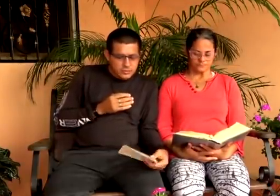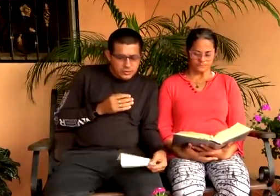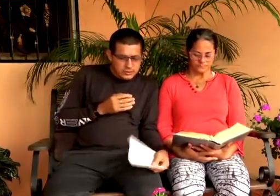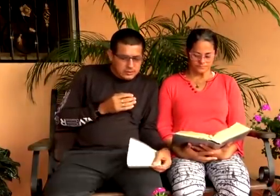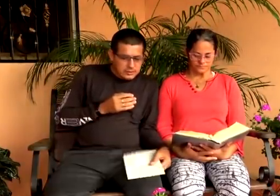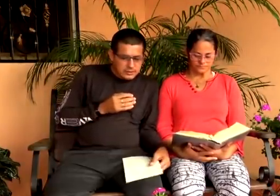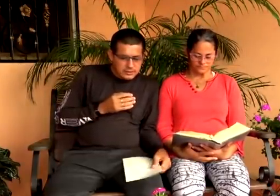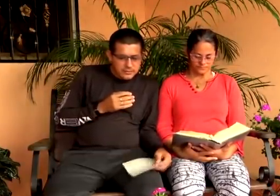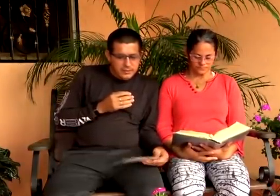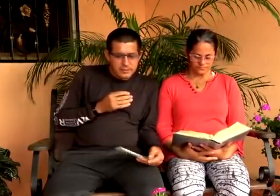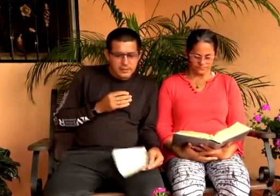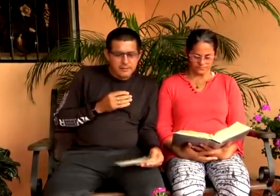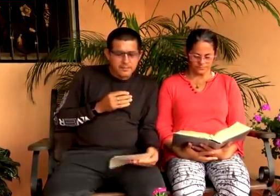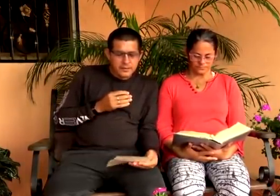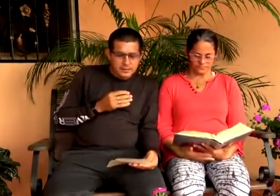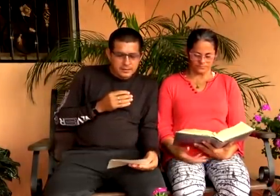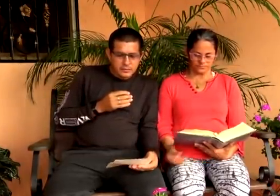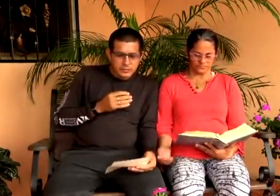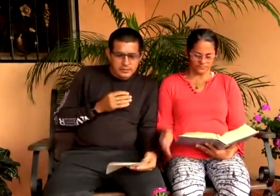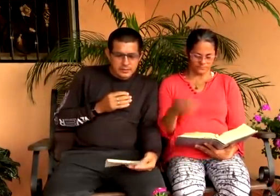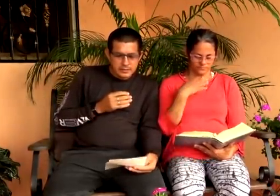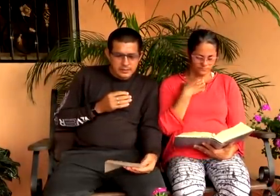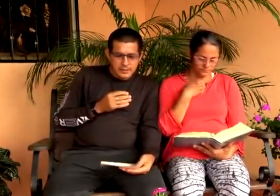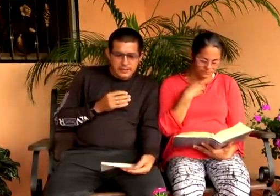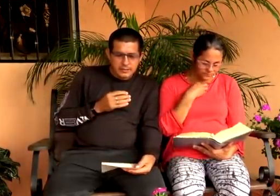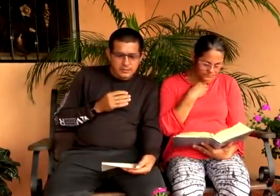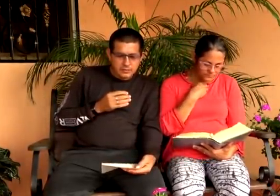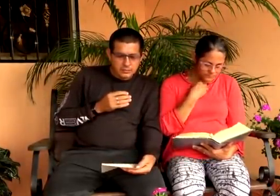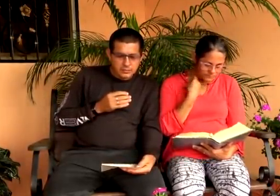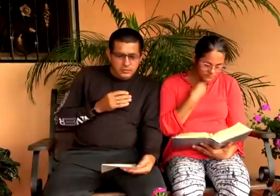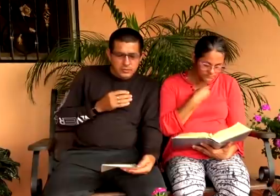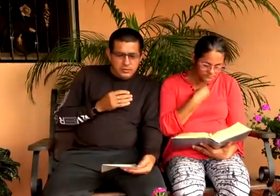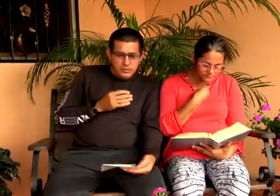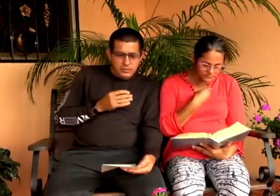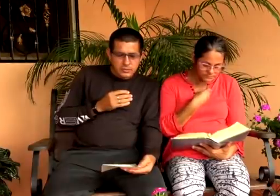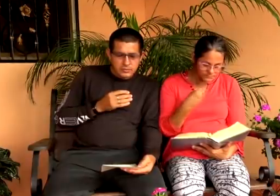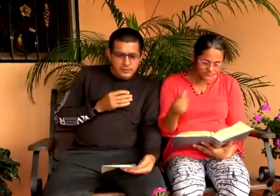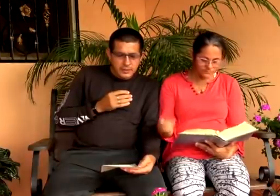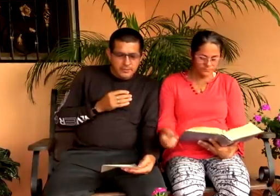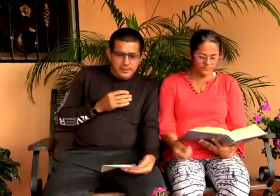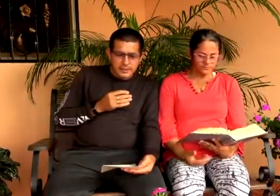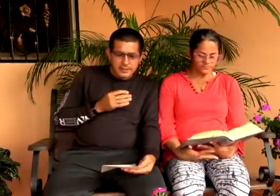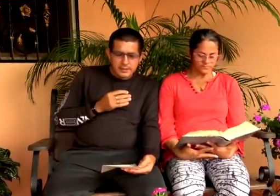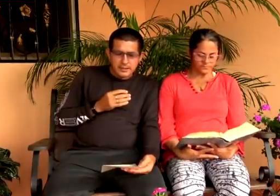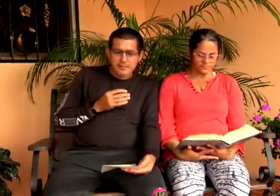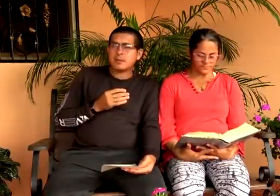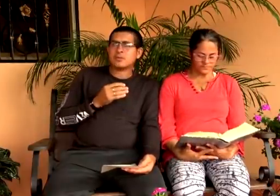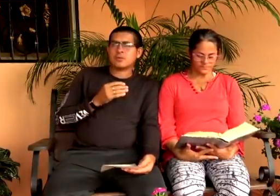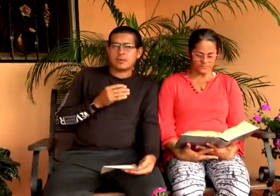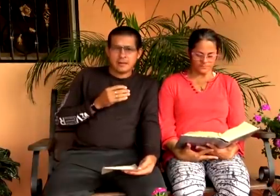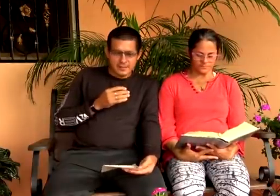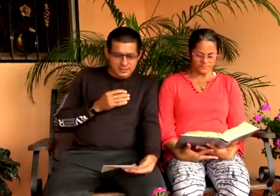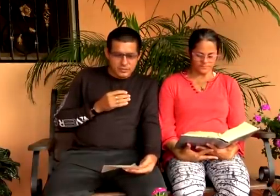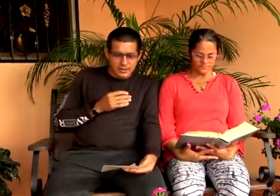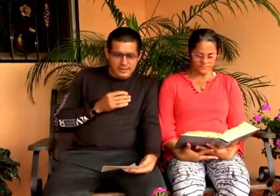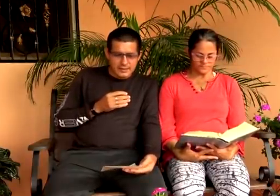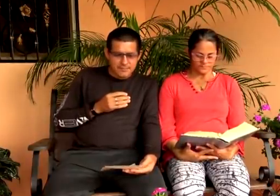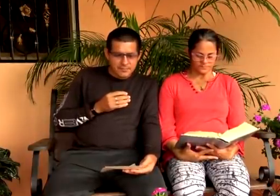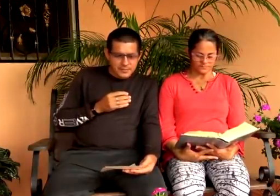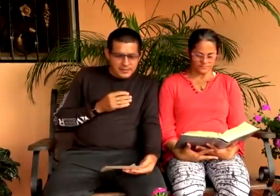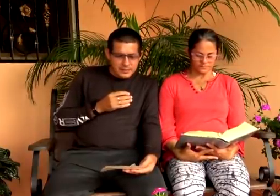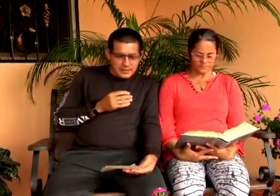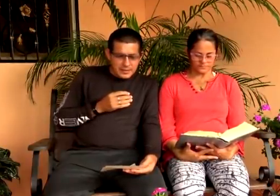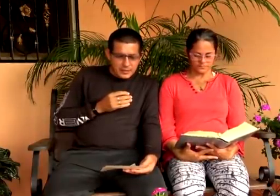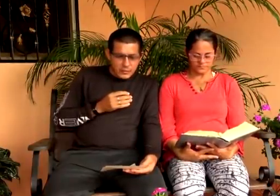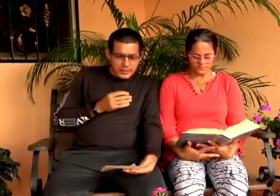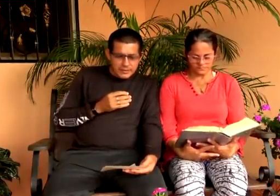Muchas bendiciones, A esta hermanita, Que se encuentra retirada, De nuestro país, María Esther Camacho, La venezolana,